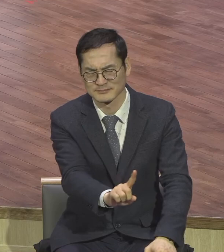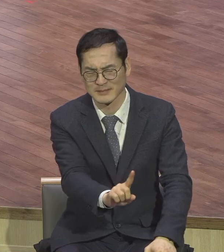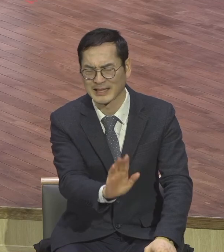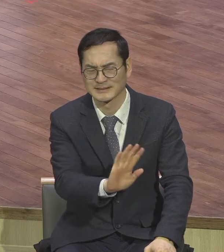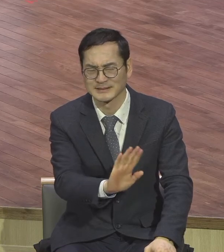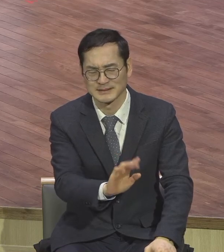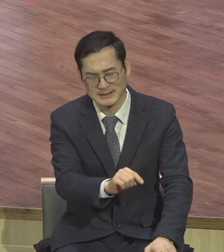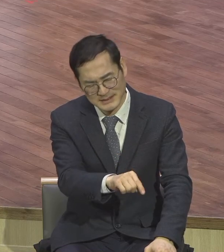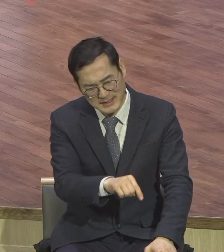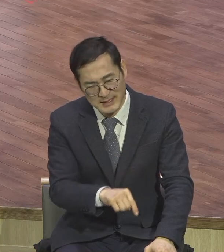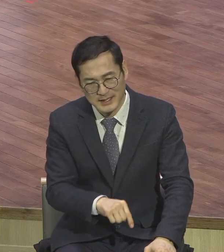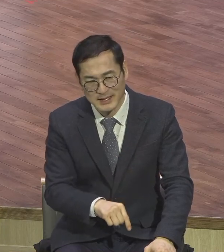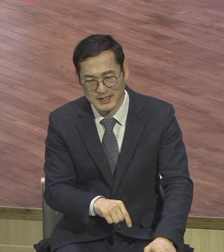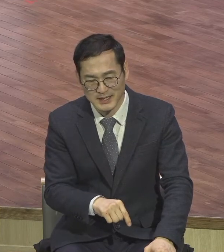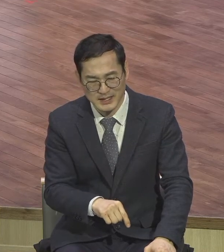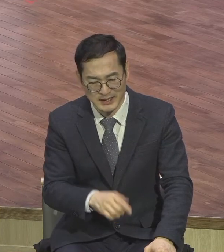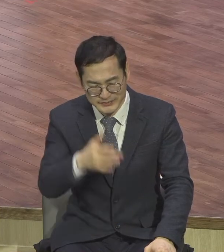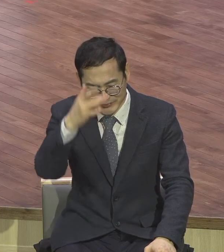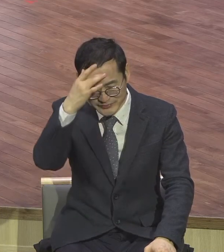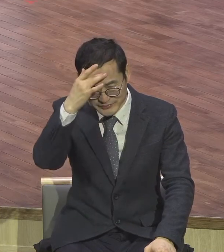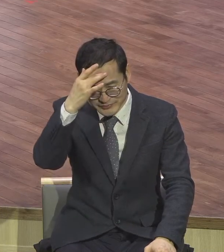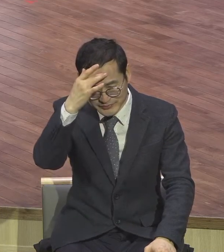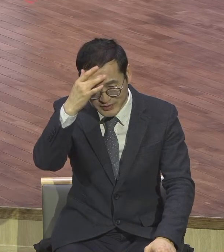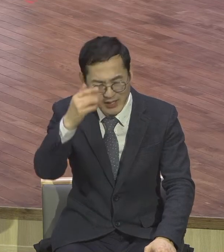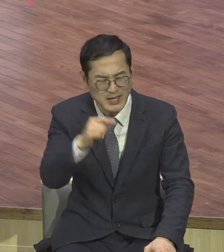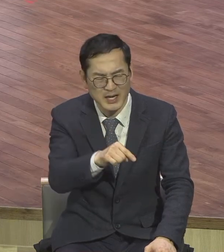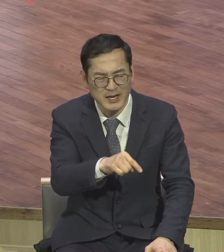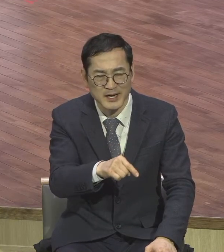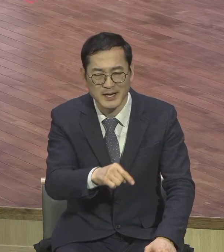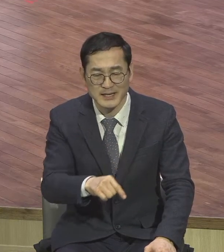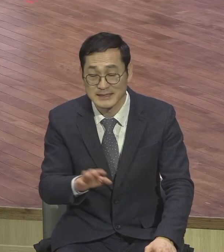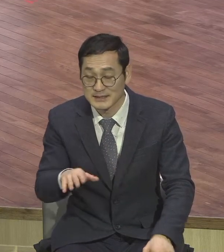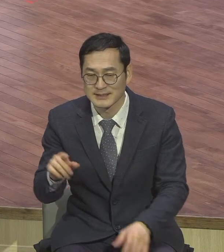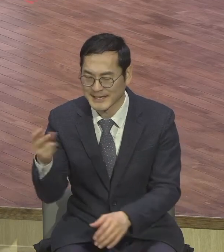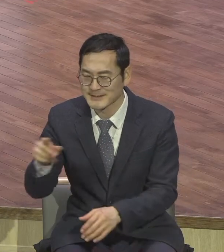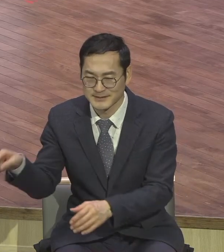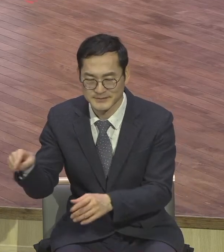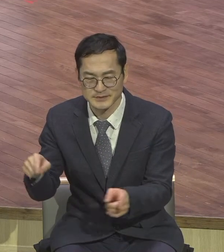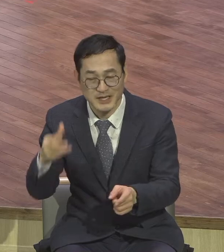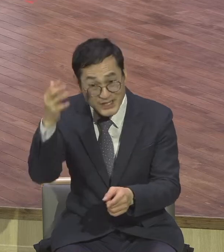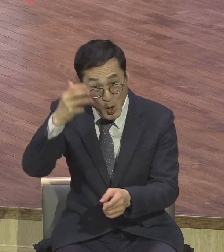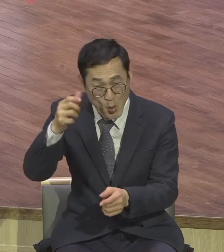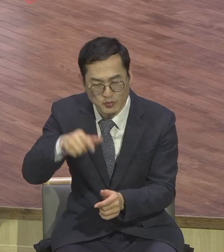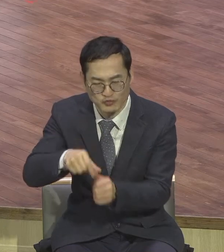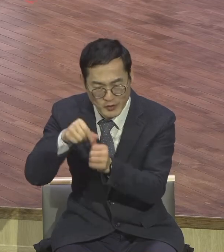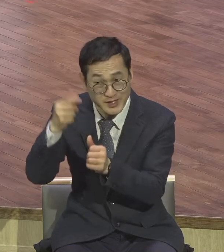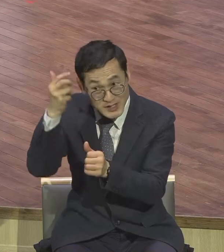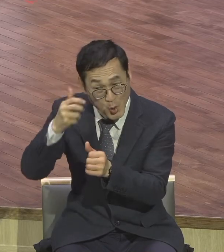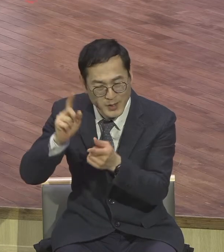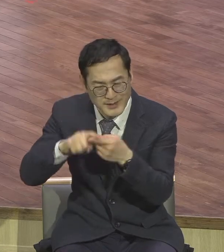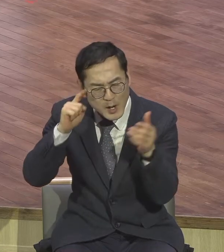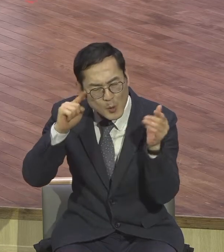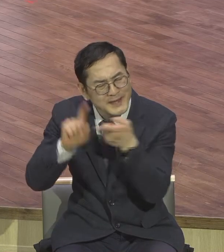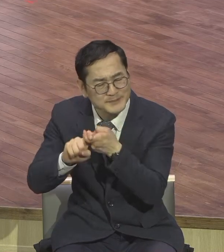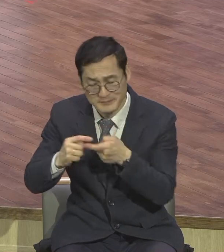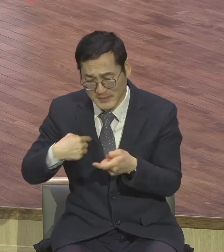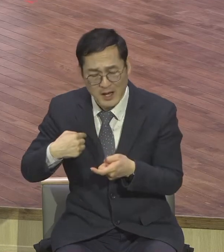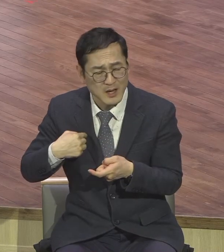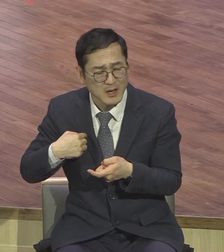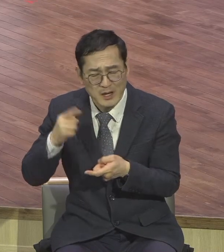관심을 영혼을 위한 관심으로 돌리고 있는 거예요 지금 영혼을 위한 관심 오늘